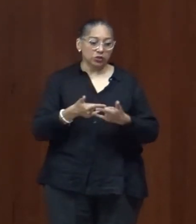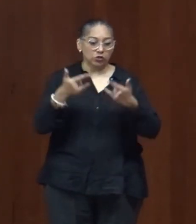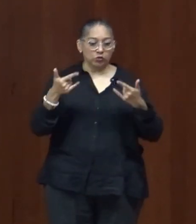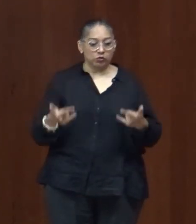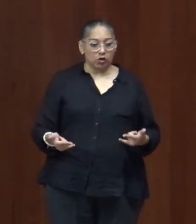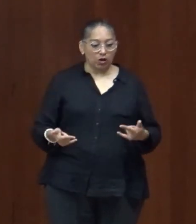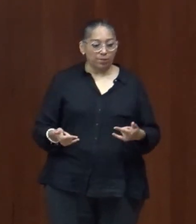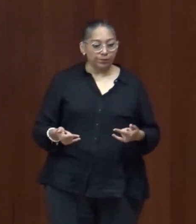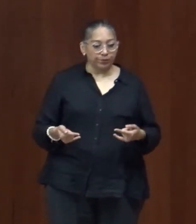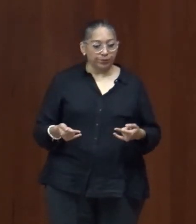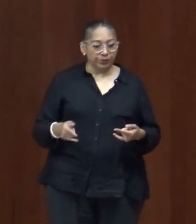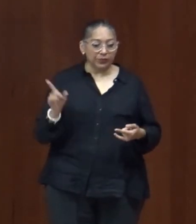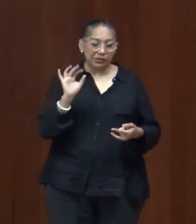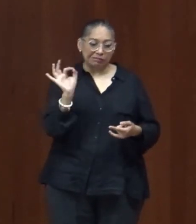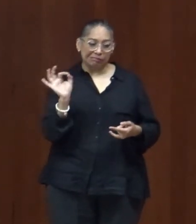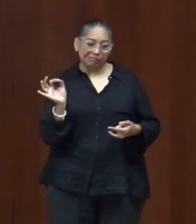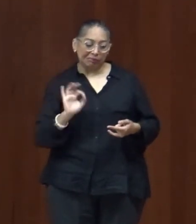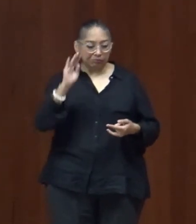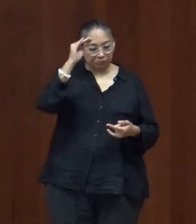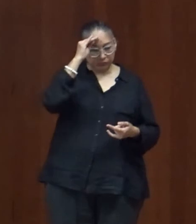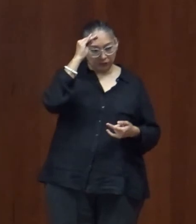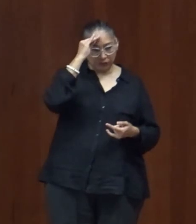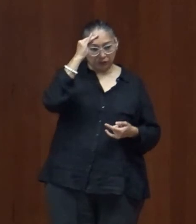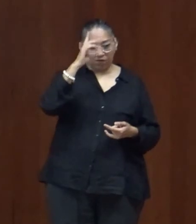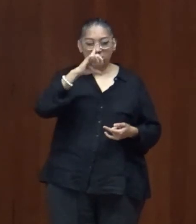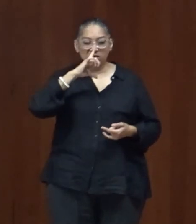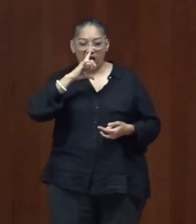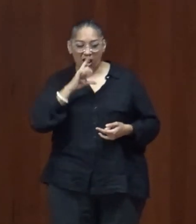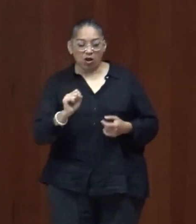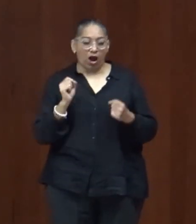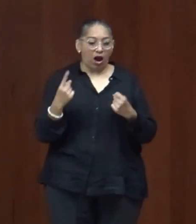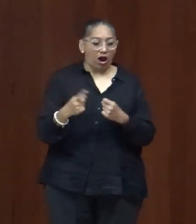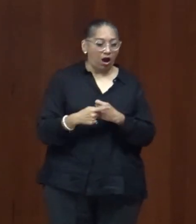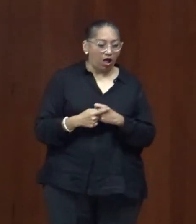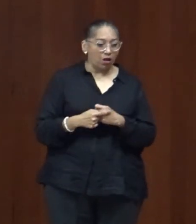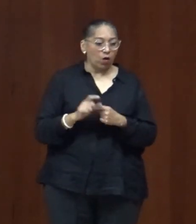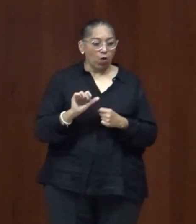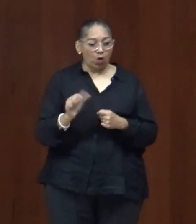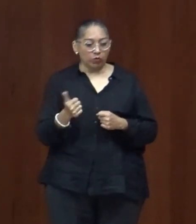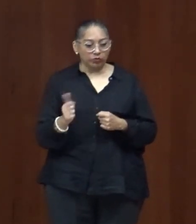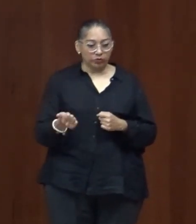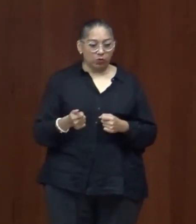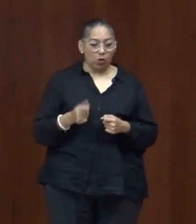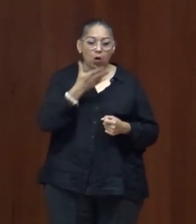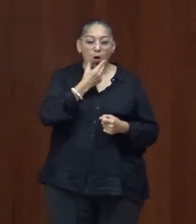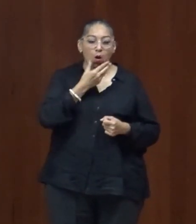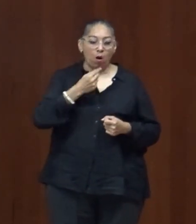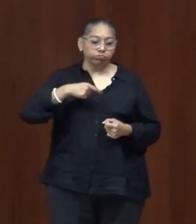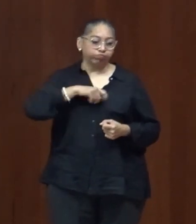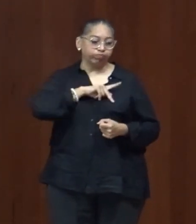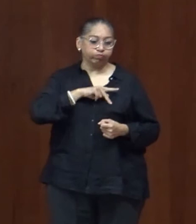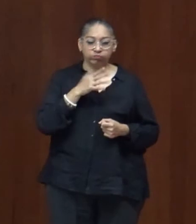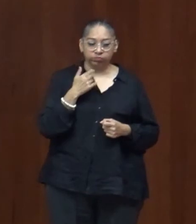que estemos en la entienda con las personas que se identifiquen con el género masculino en este momento pero creo que nos